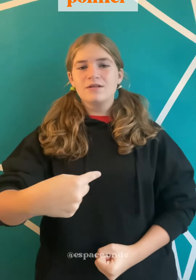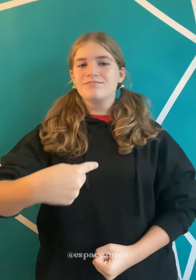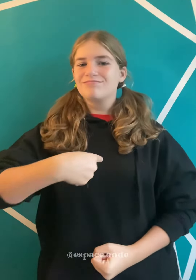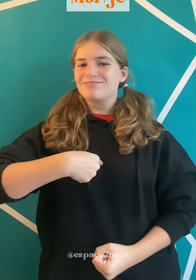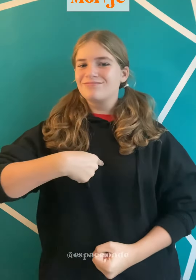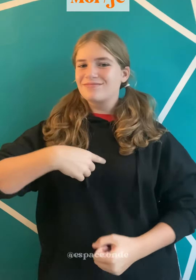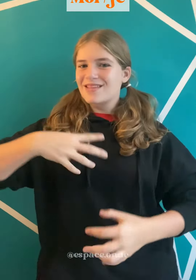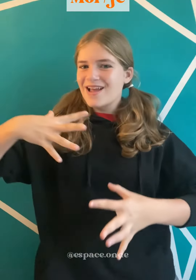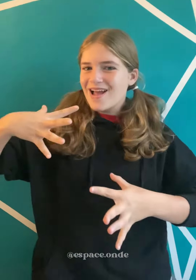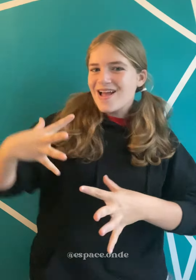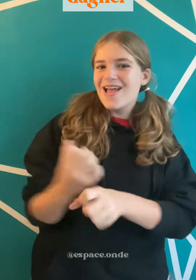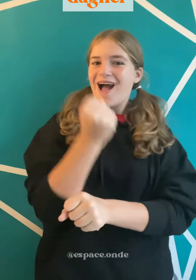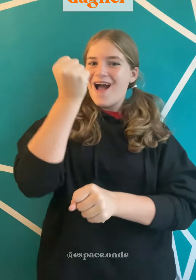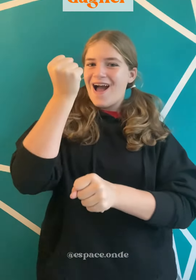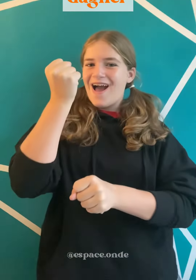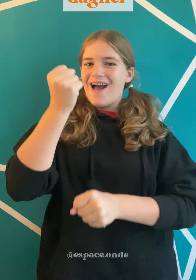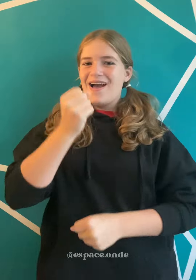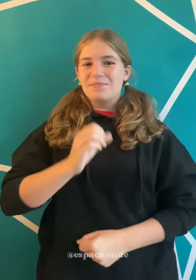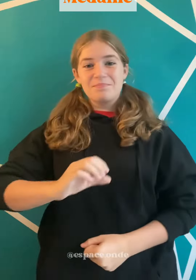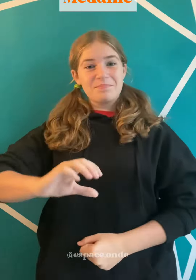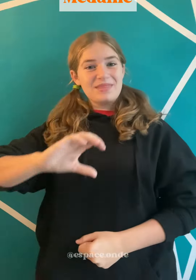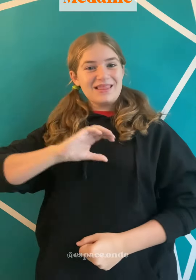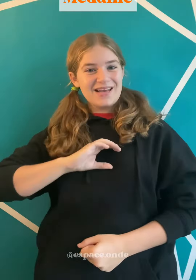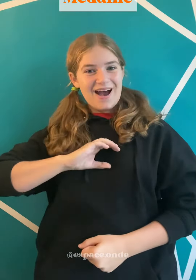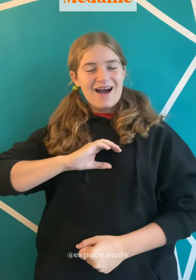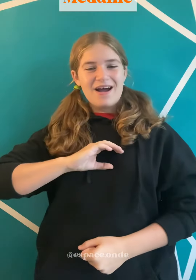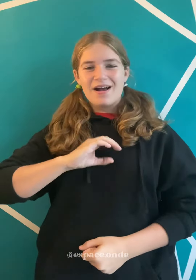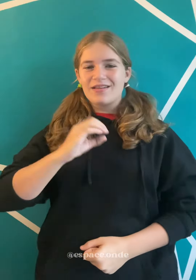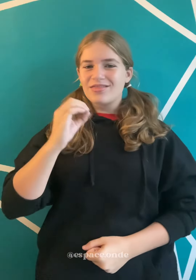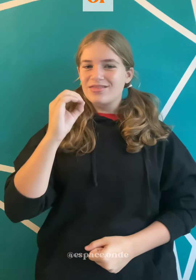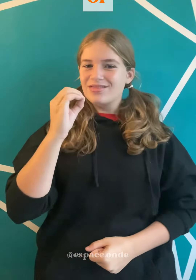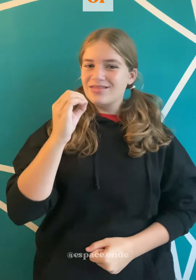Moi Gagner Médaille Or